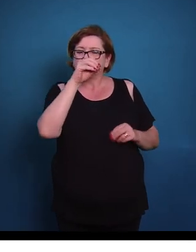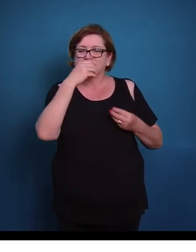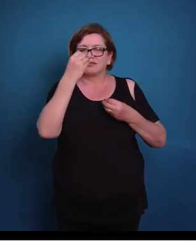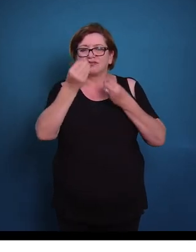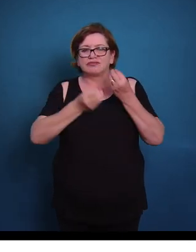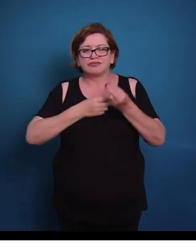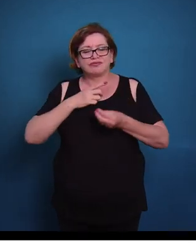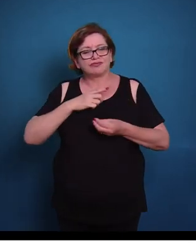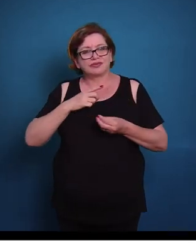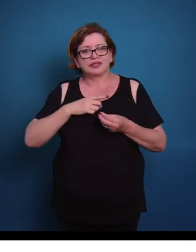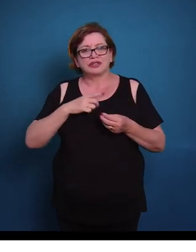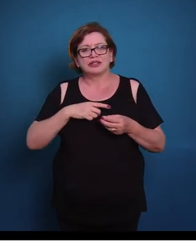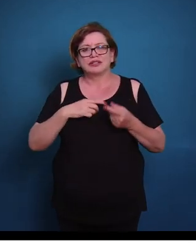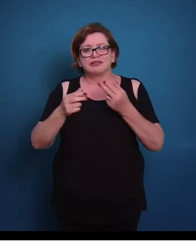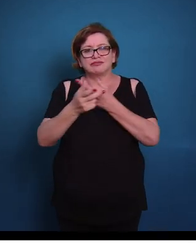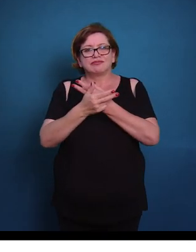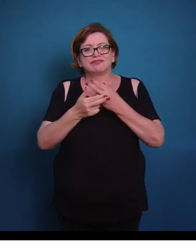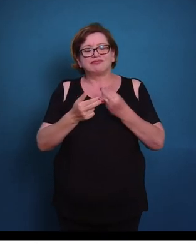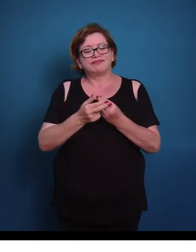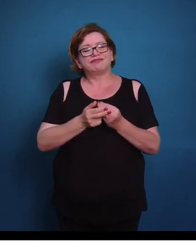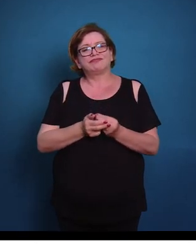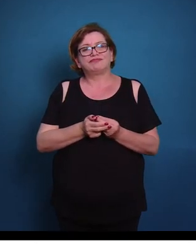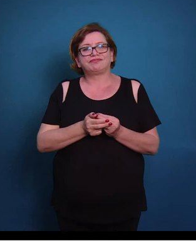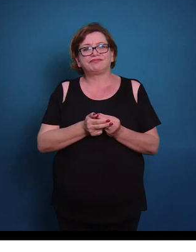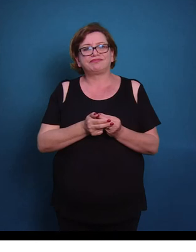nós temos, daí nesse caso também,